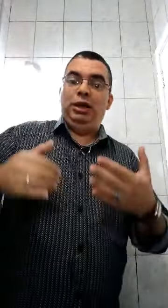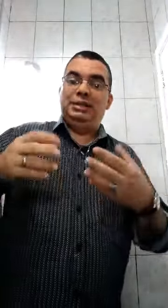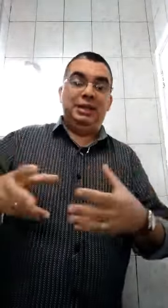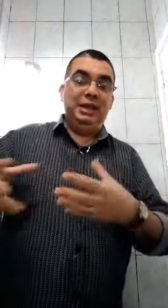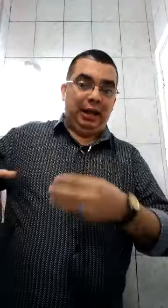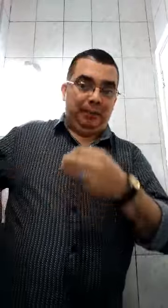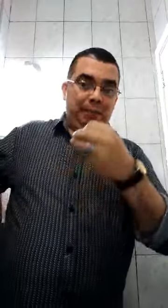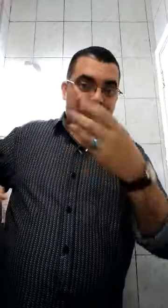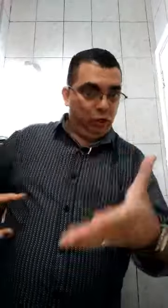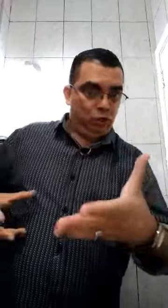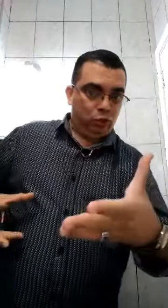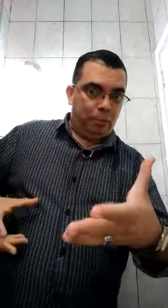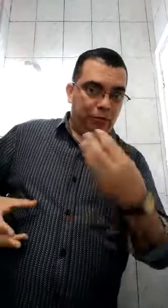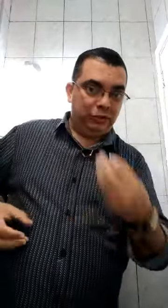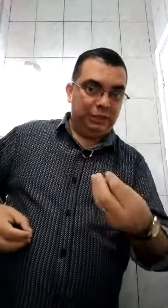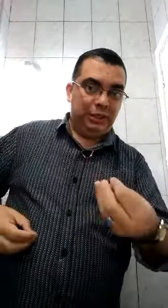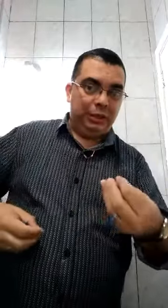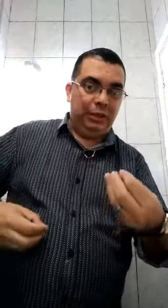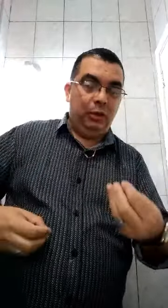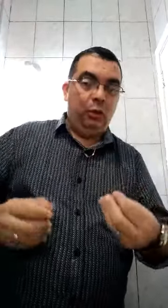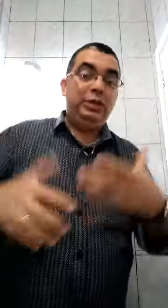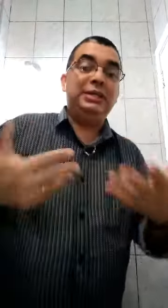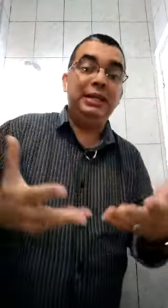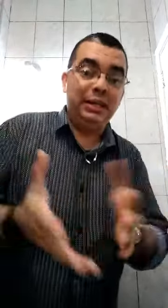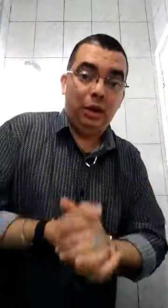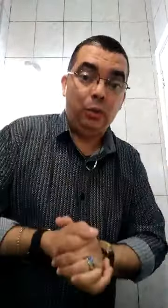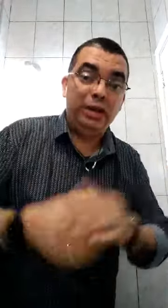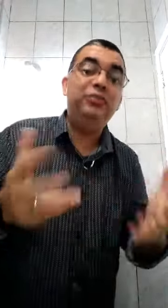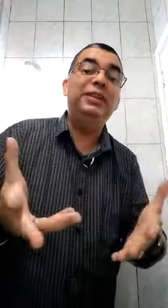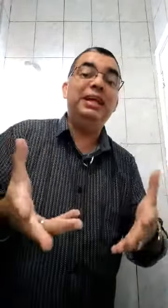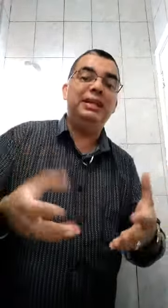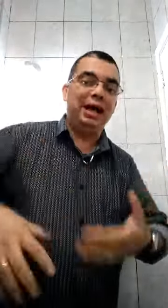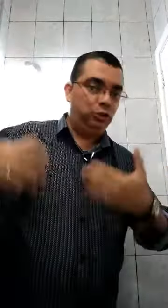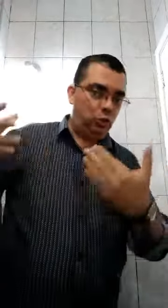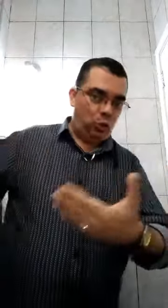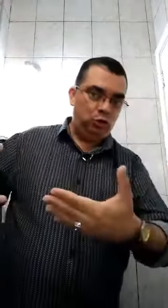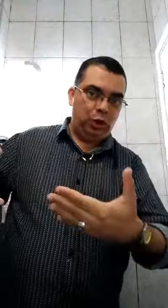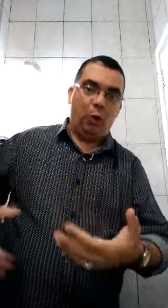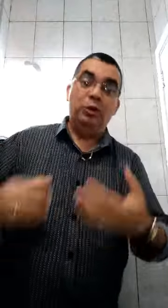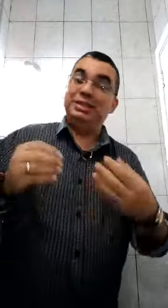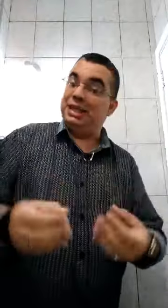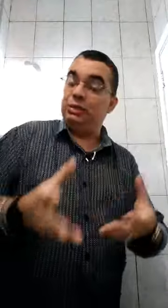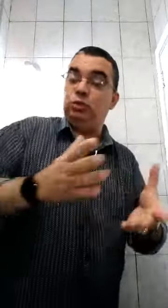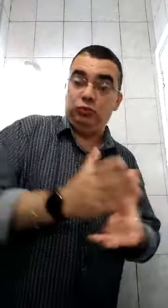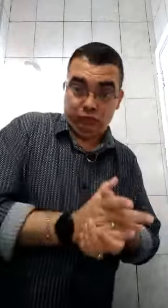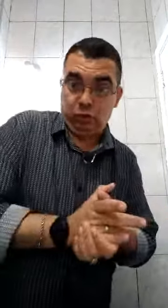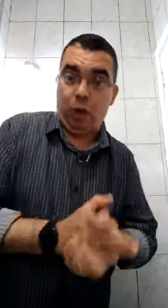Seria isso para você? Porque o que seria uma infidelidade conjugal? Sexo virtual,